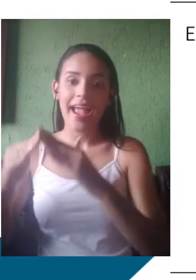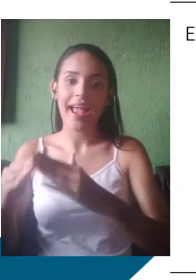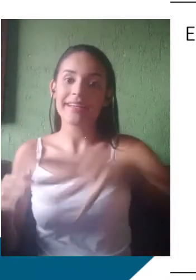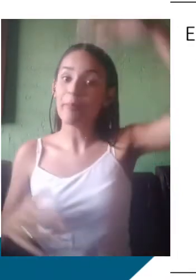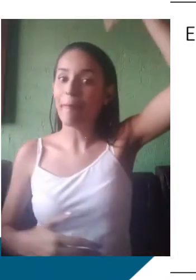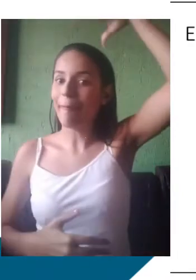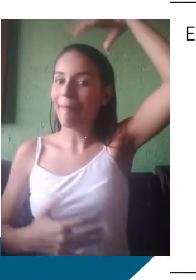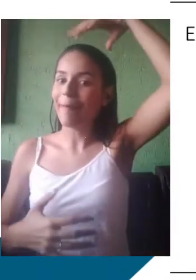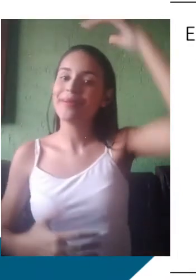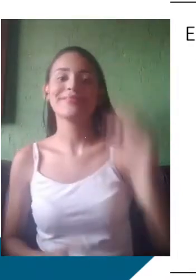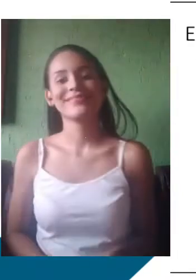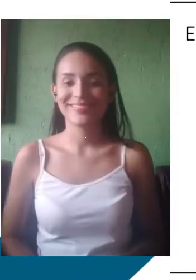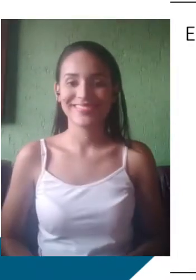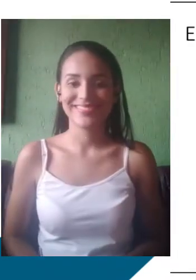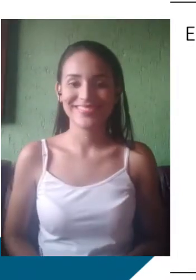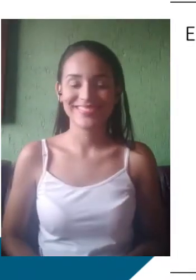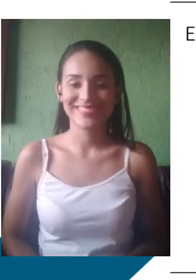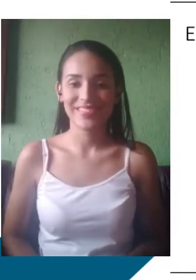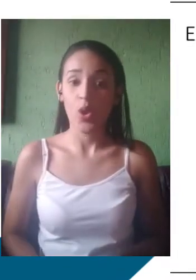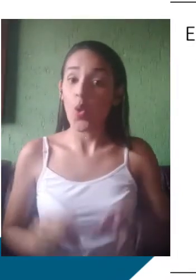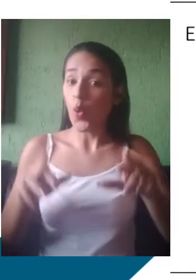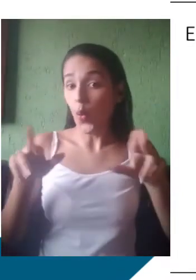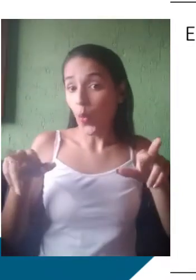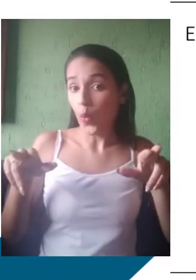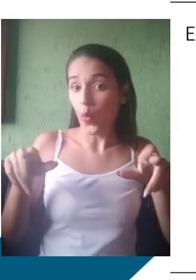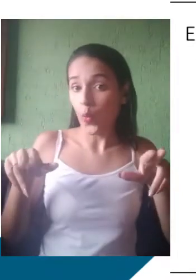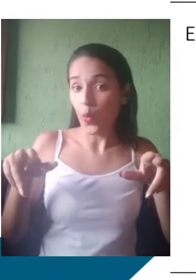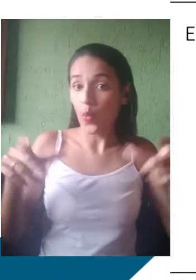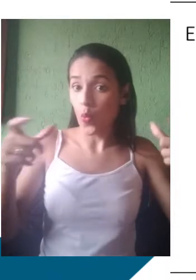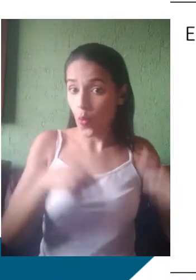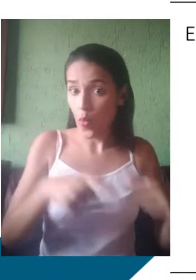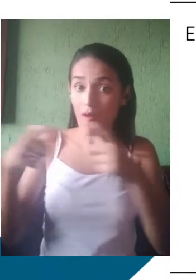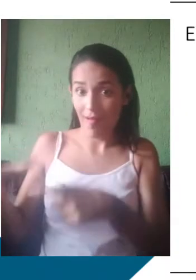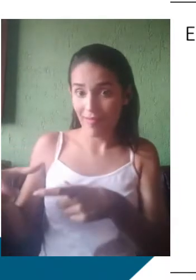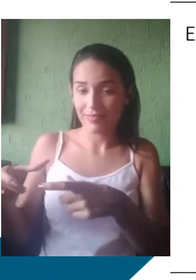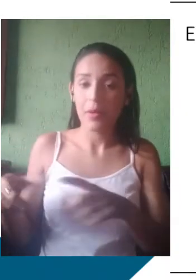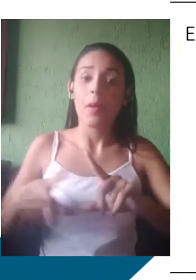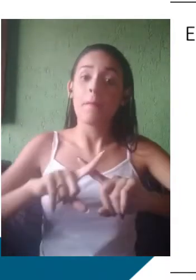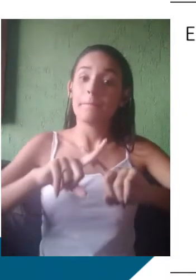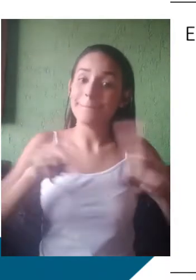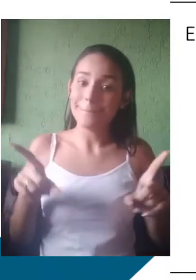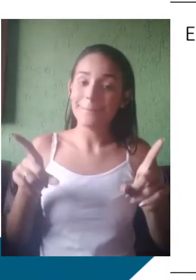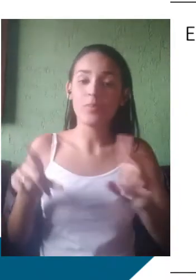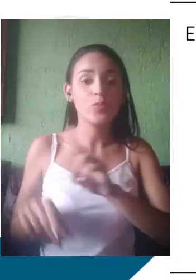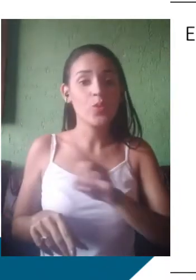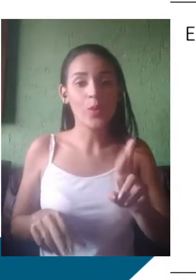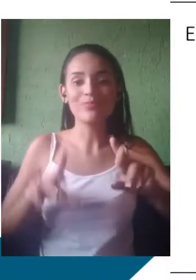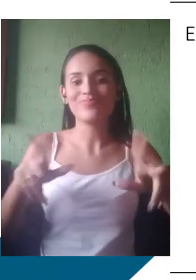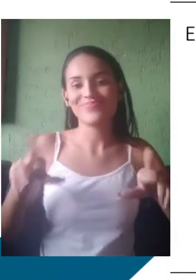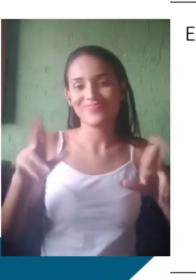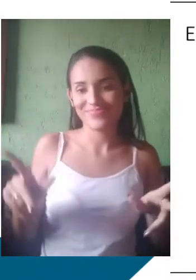Por exemplo, sinal de trânsito no Rio de Janeiro. Farol em São Paulo. Celular no Brasil. Telemóvel em Portugal.